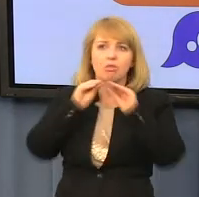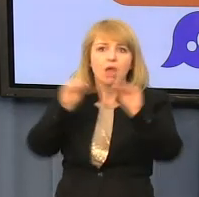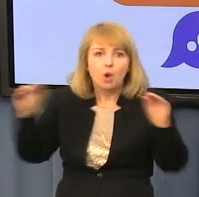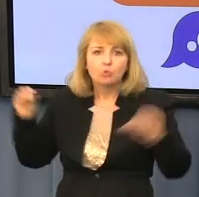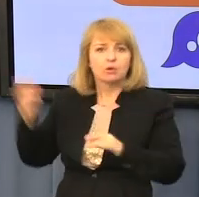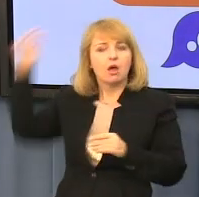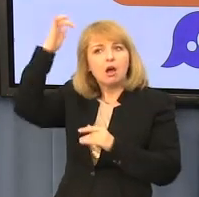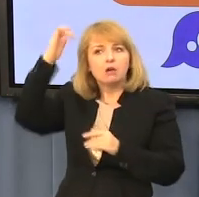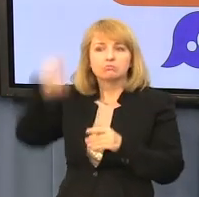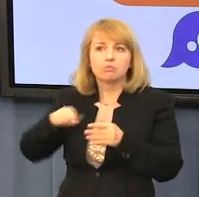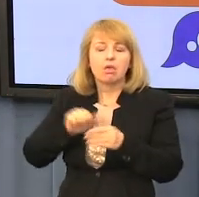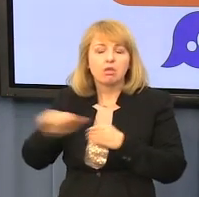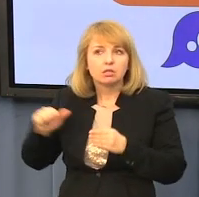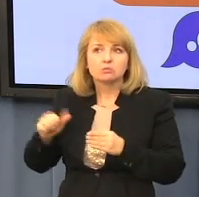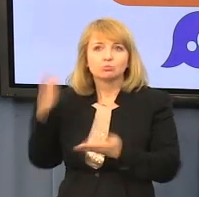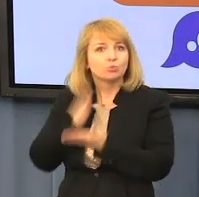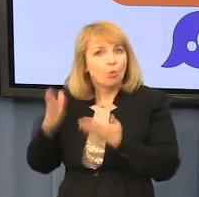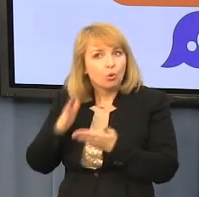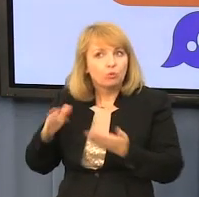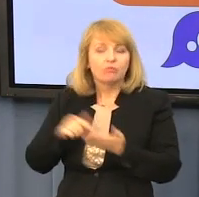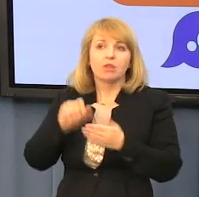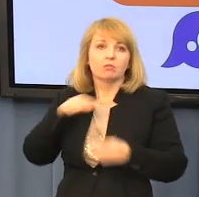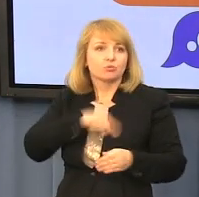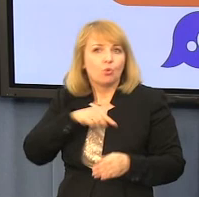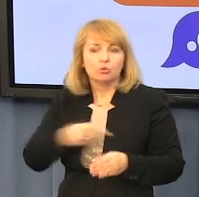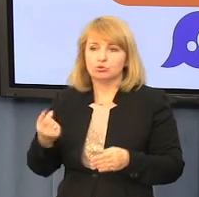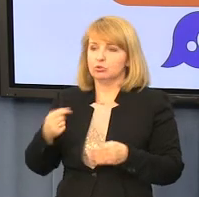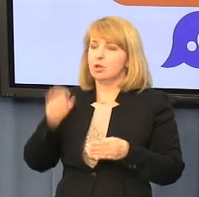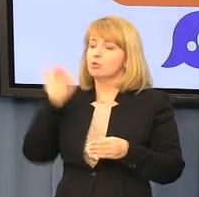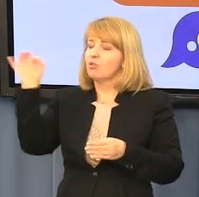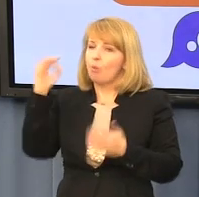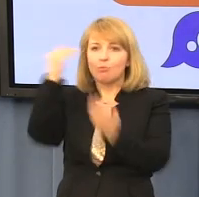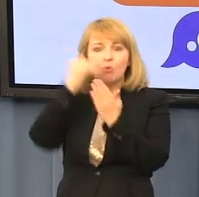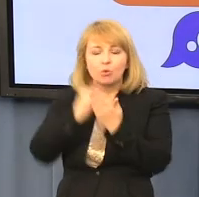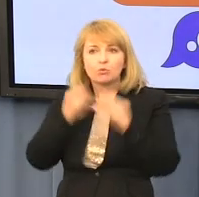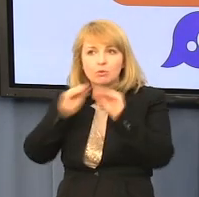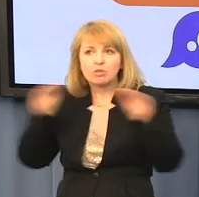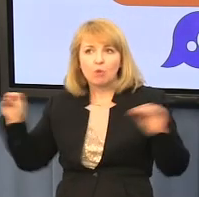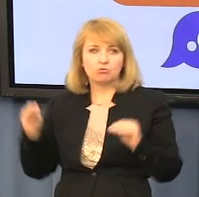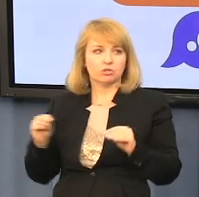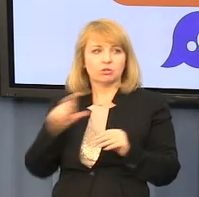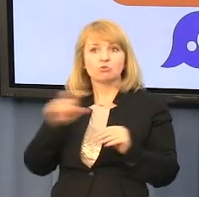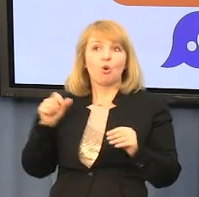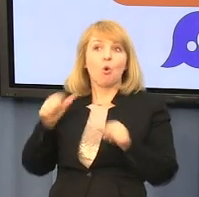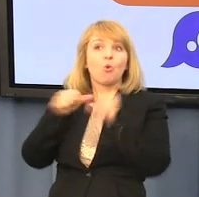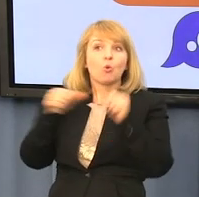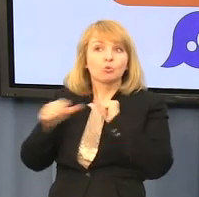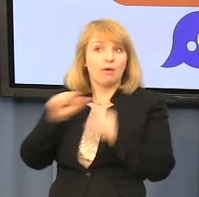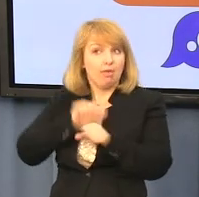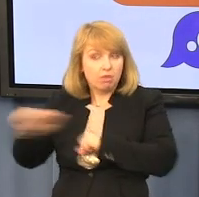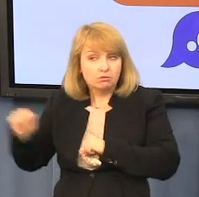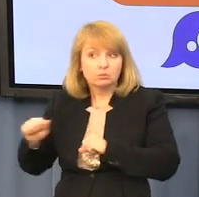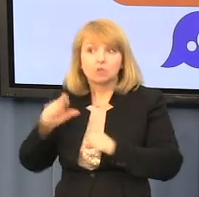katecheci są w odpowiedni sposób przygotowani pod względem psychologicznym, merytorycznym, czy są nadzorowani, czy przechodzą testy sprawdzające ich